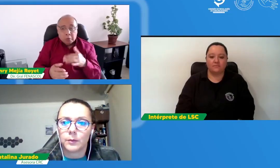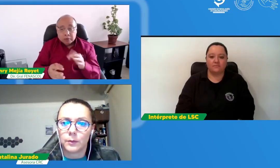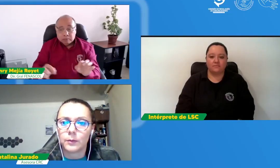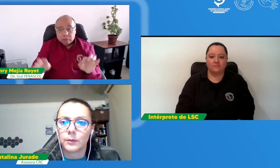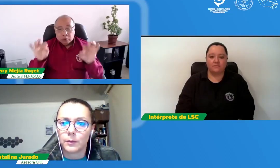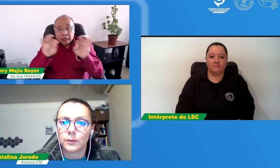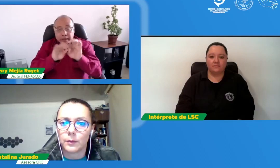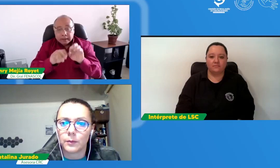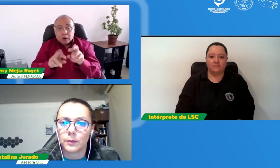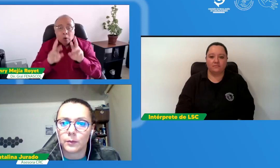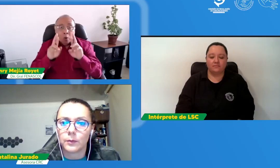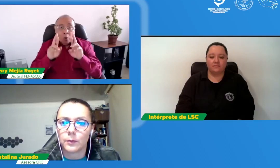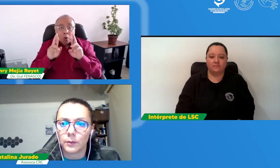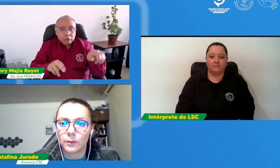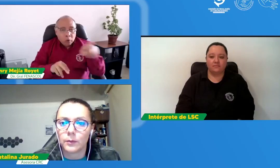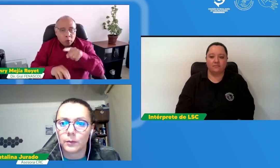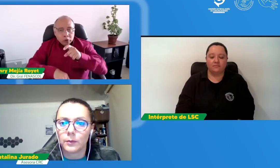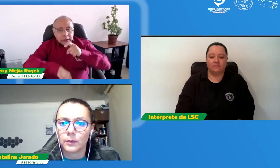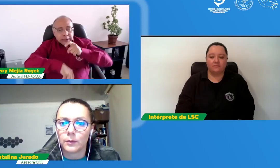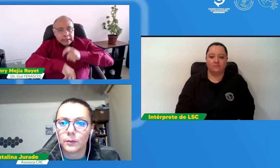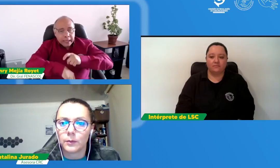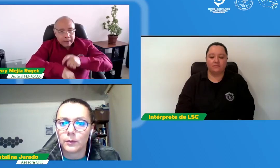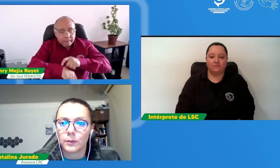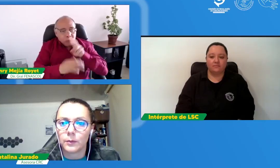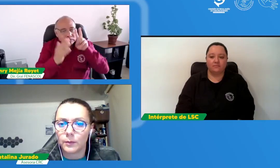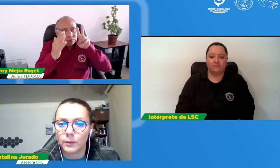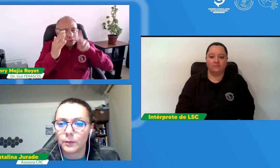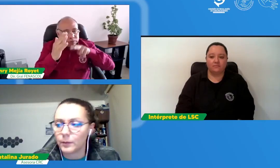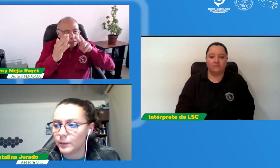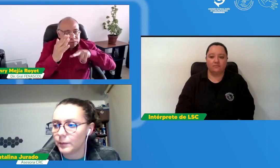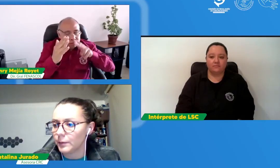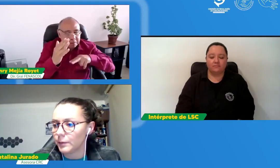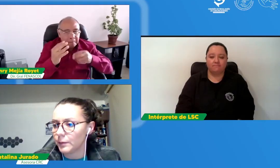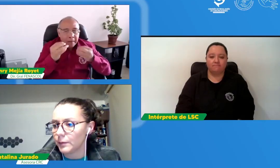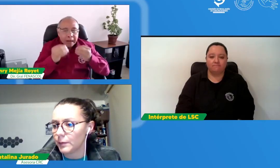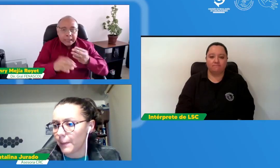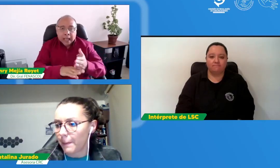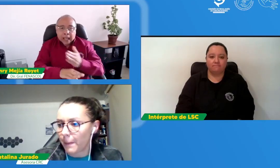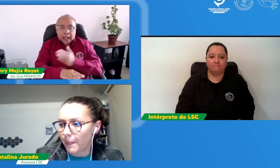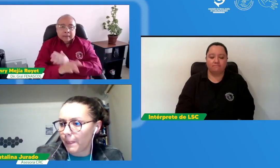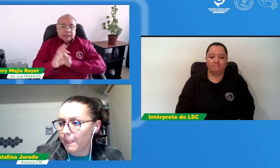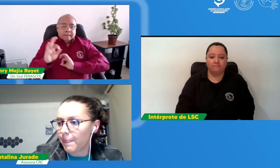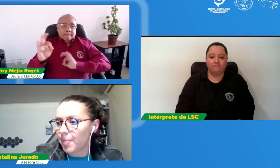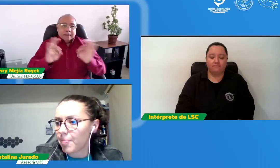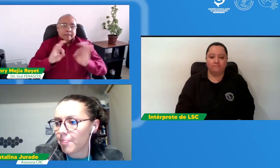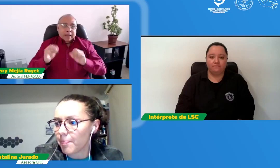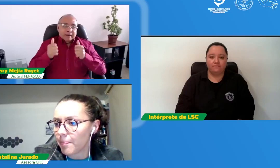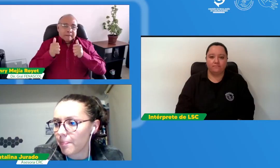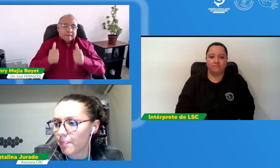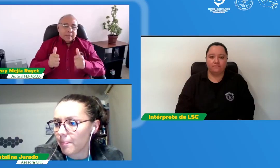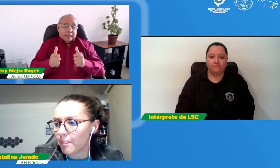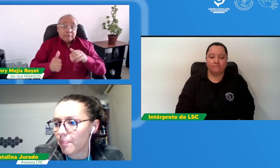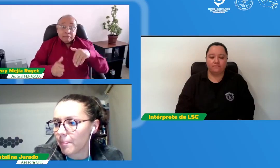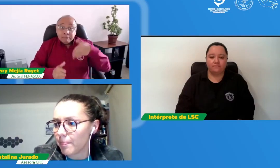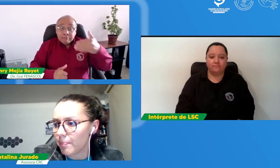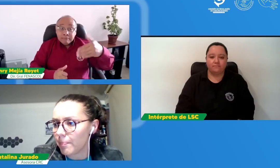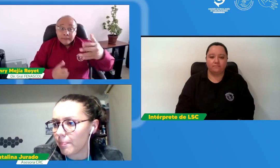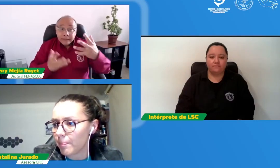estudio que es tan importante y ojalá tengan tiempo para que puedan revisarlo en detalle